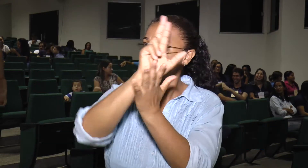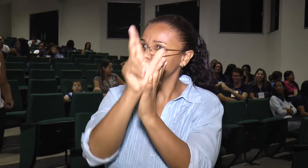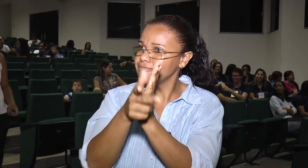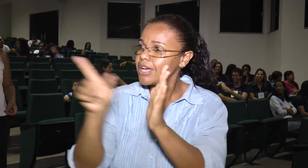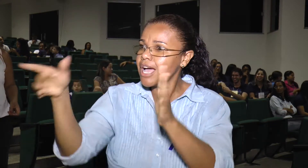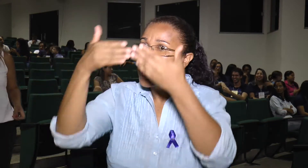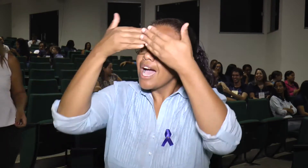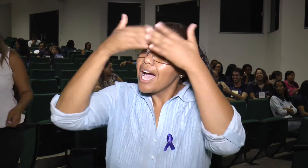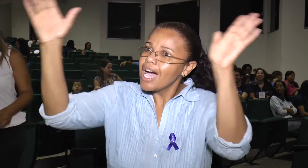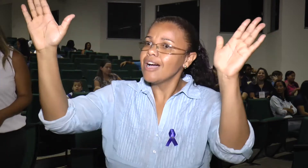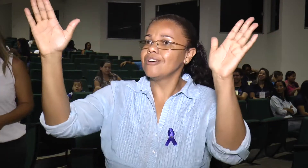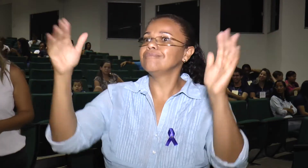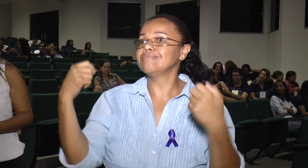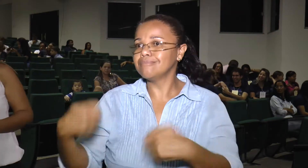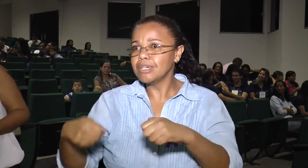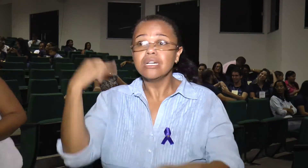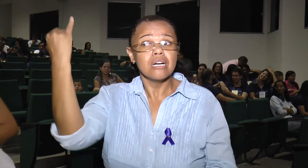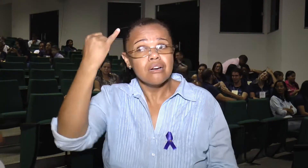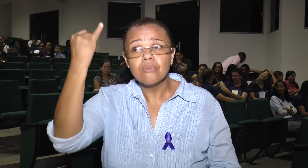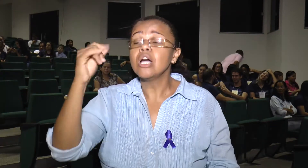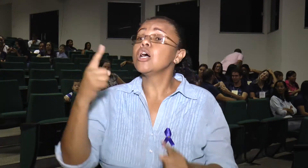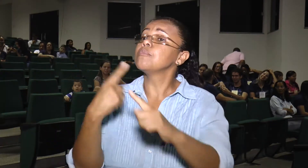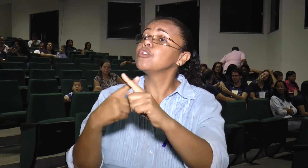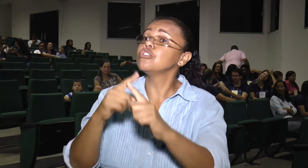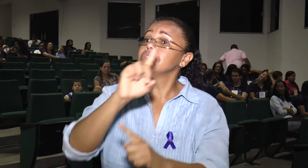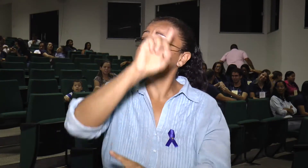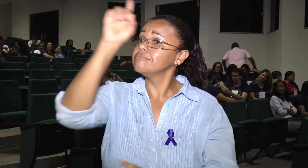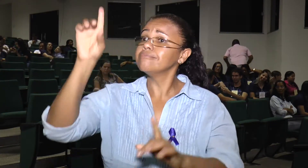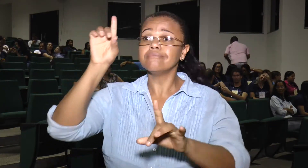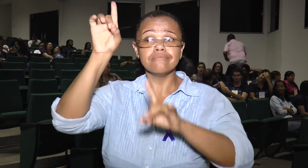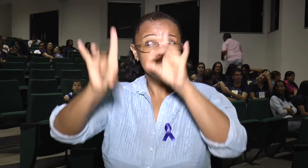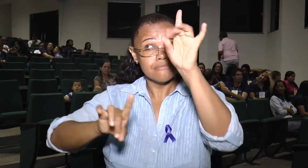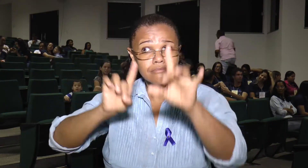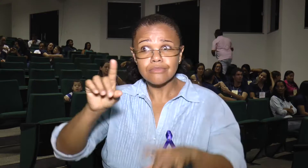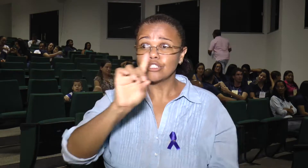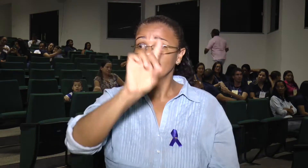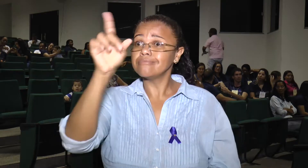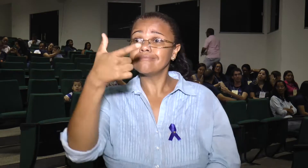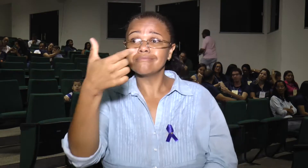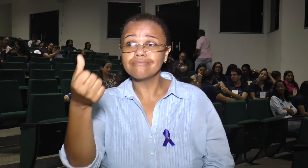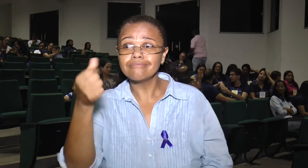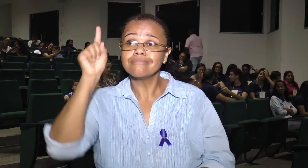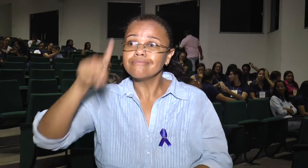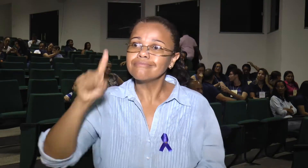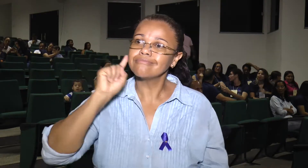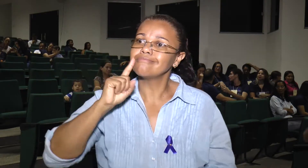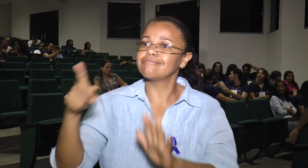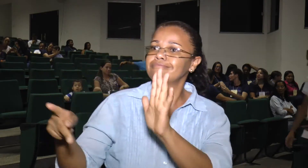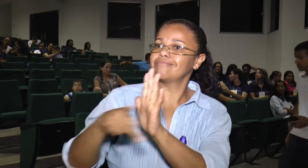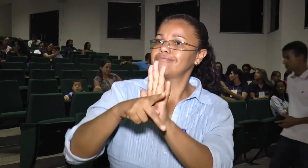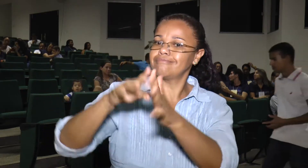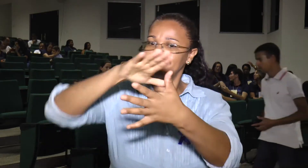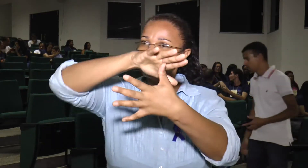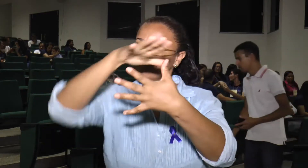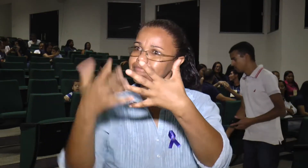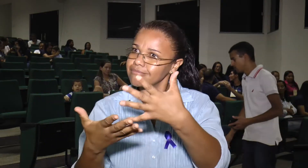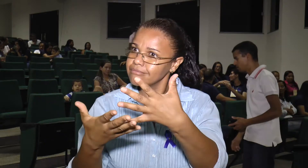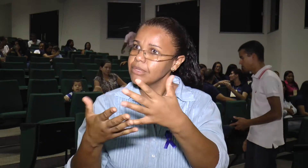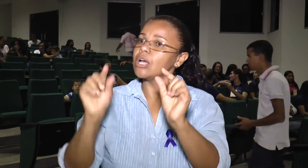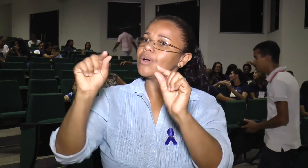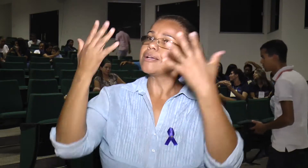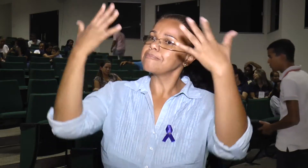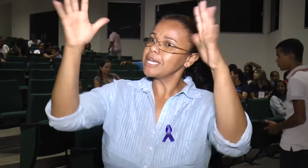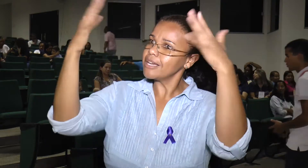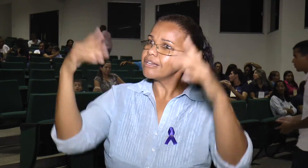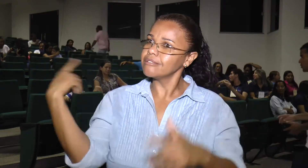aquisição do conhecimento, abertura de conhecimento A importância que é esse dia especial, dia 26 de setembro Que é o dia